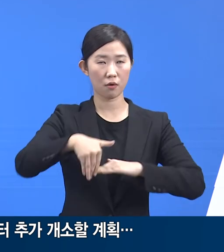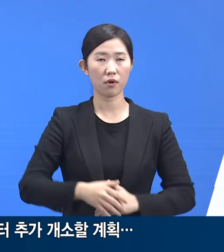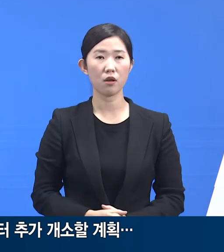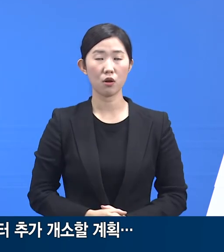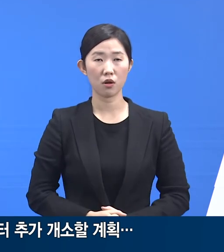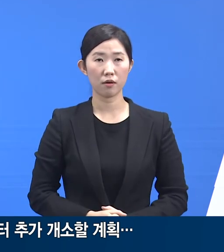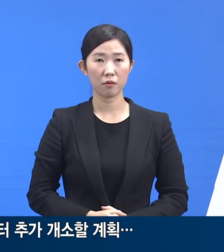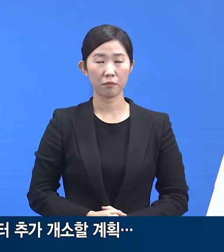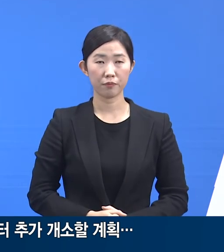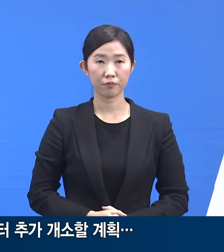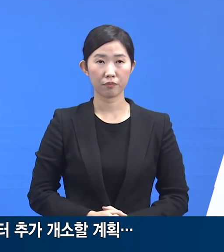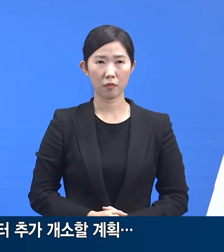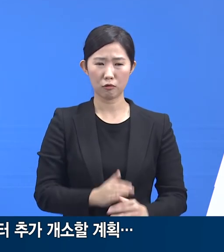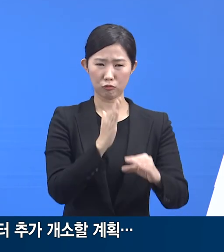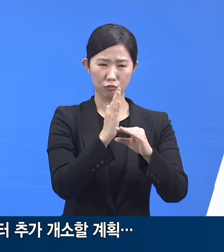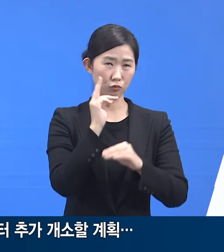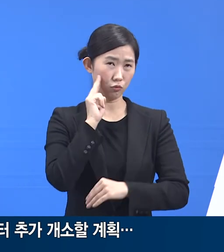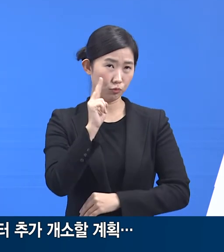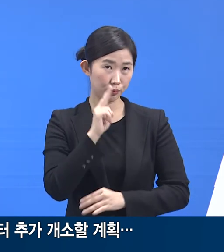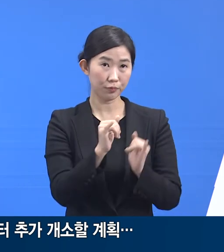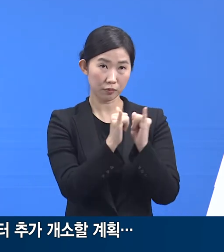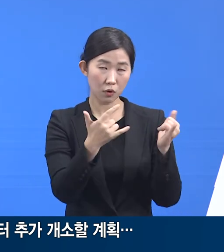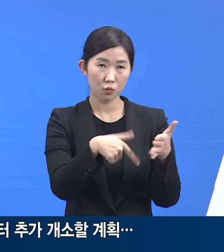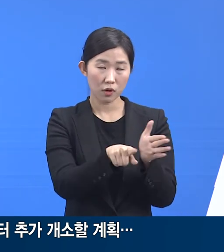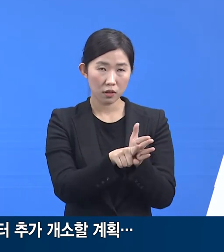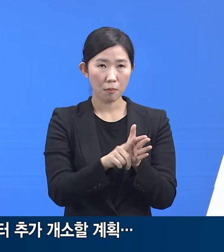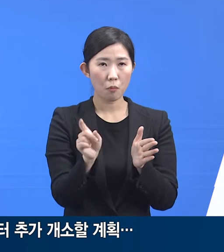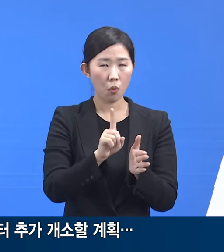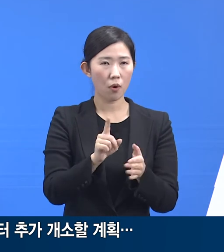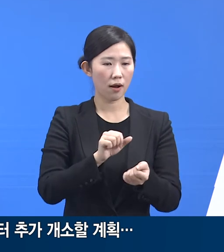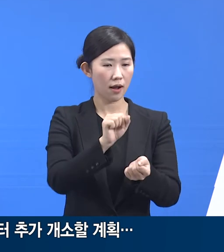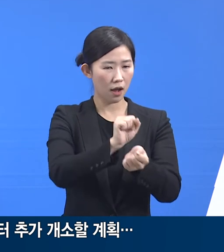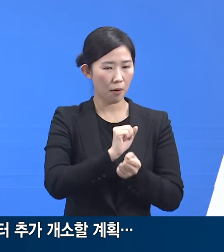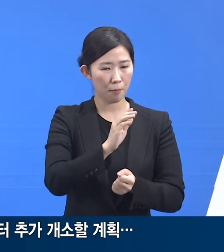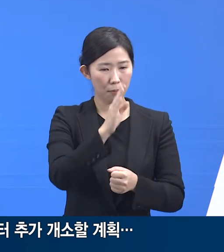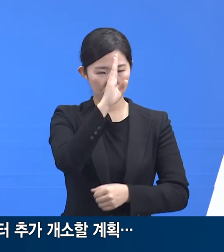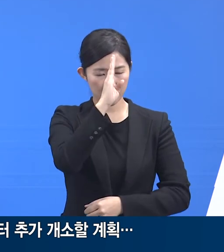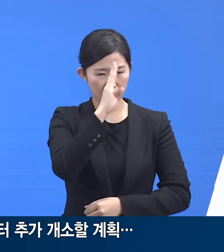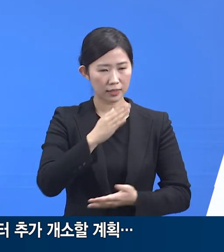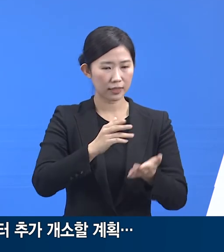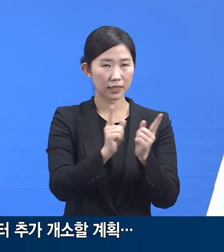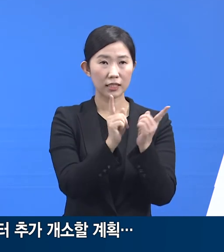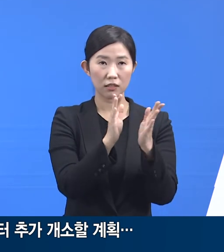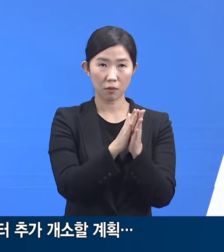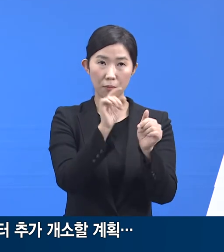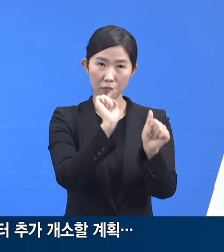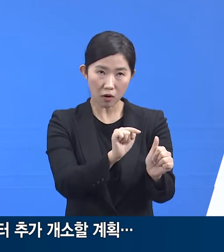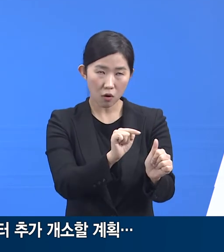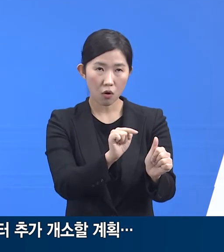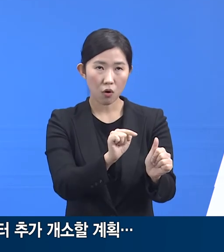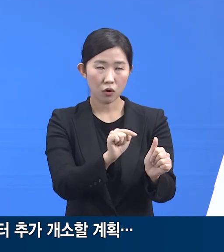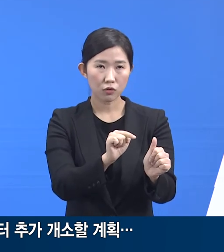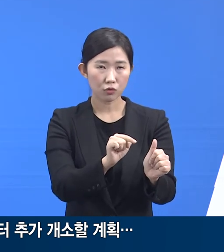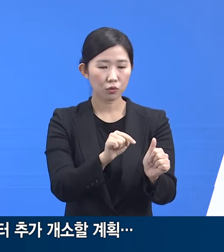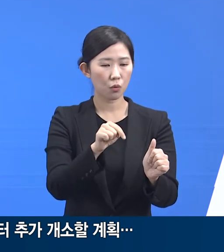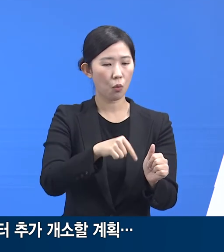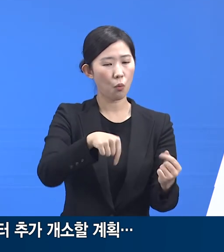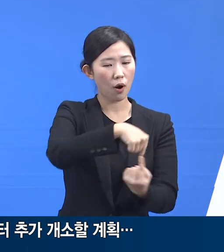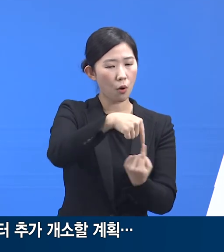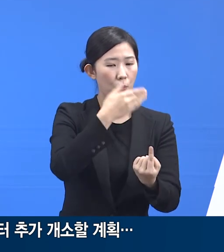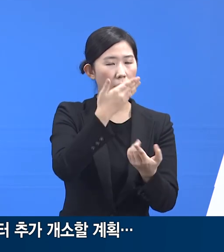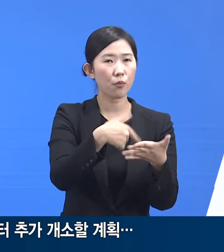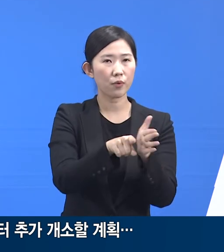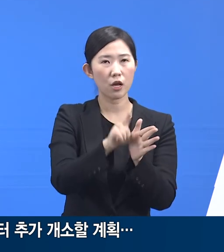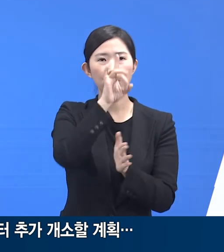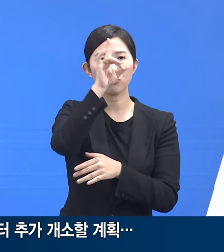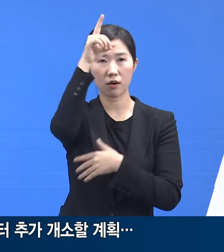차원에서 권역별 3급 병원 및 감염병 전담병원을 직접 지정한 후 권역별로 공동 활용할 수 있도록 중앙이 건의하는 한편 경기도